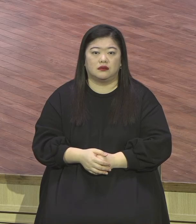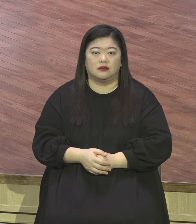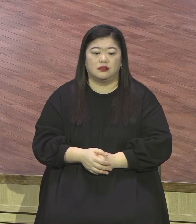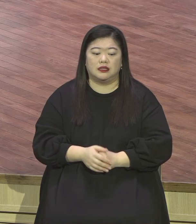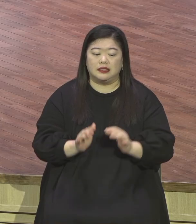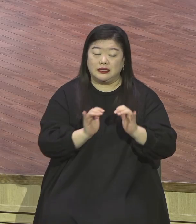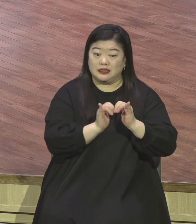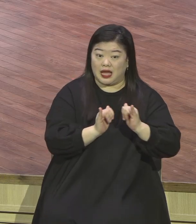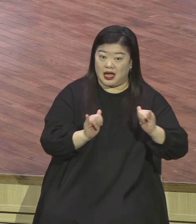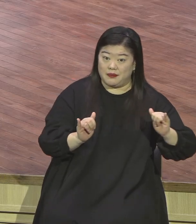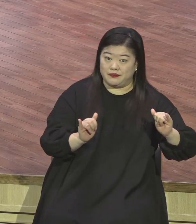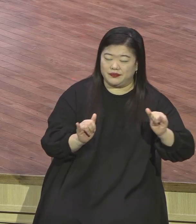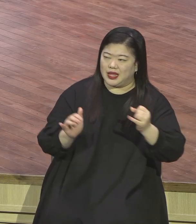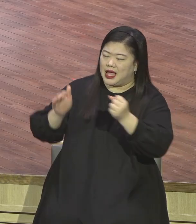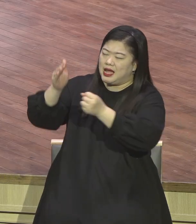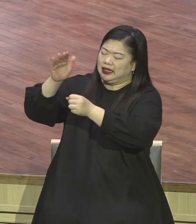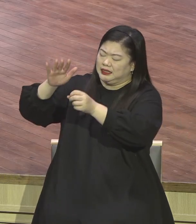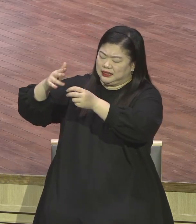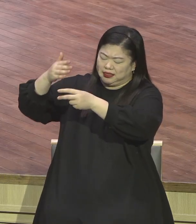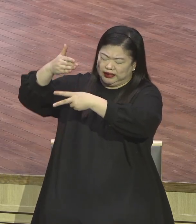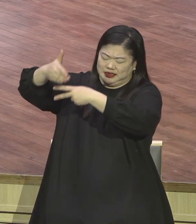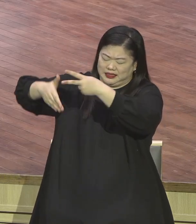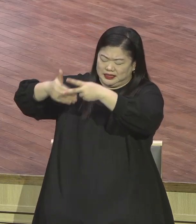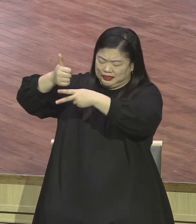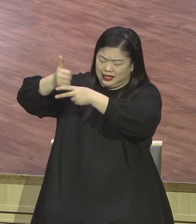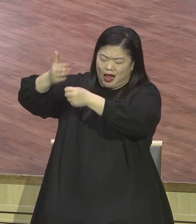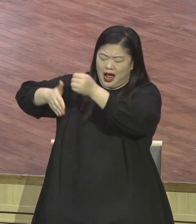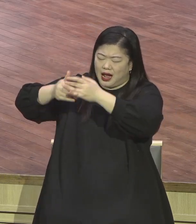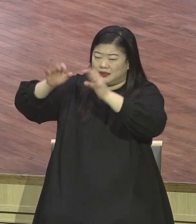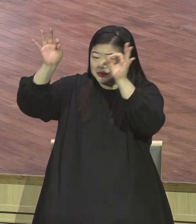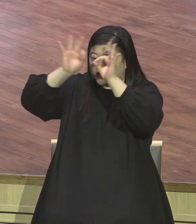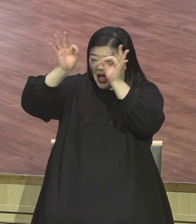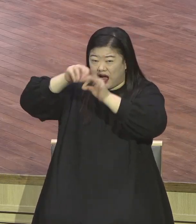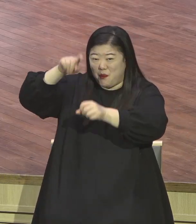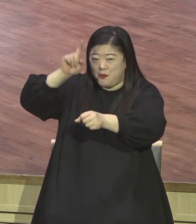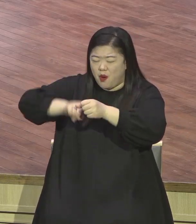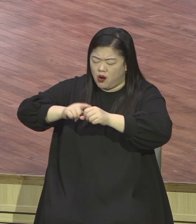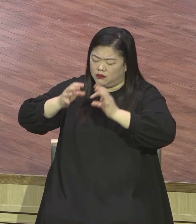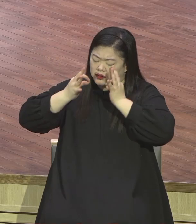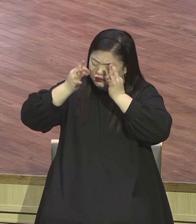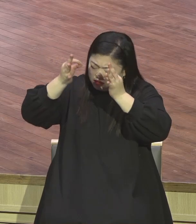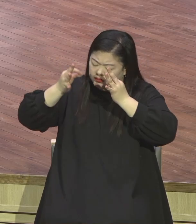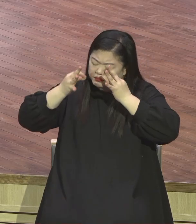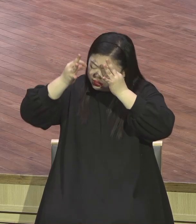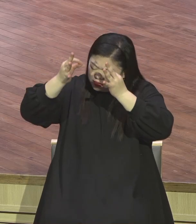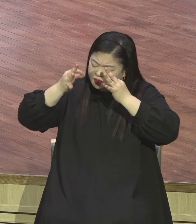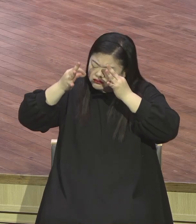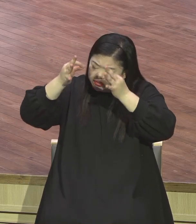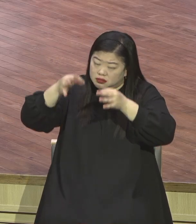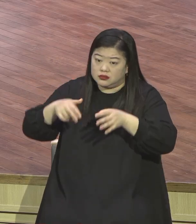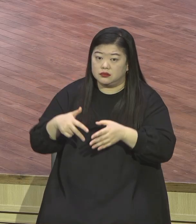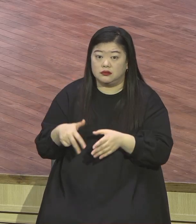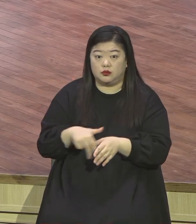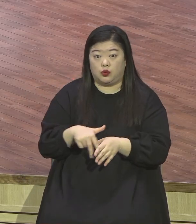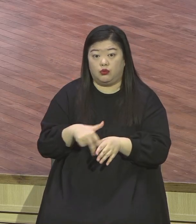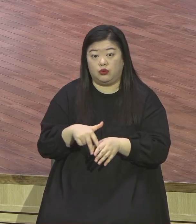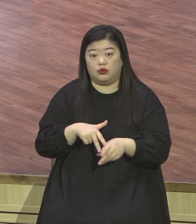종교입니다 종교 나 신앙생활 너무 힘들어 종교입니다 종교 나 너무 부담스러워